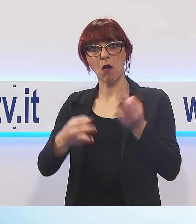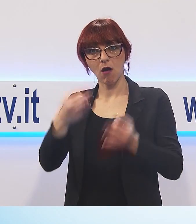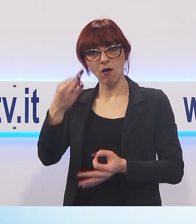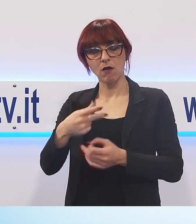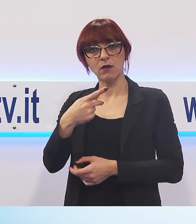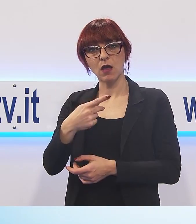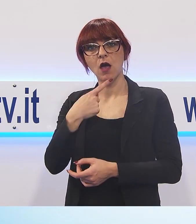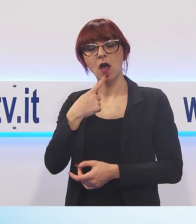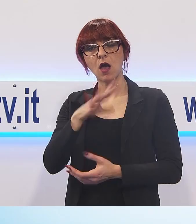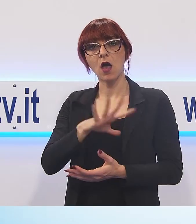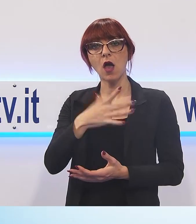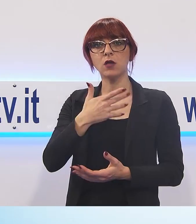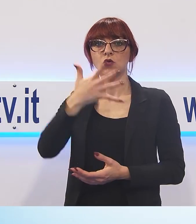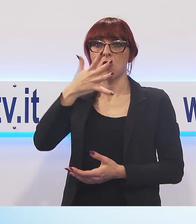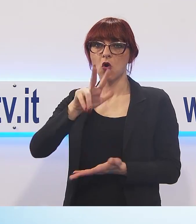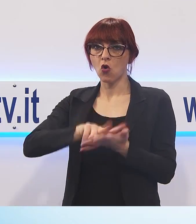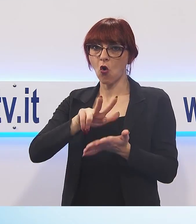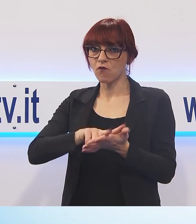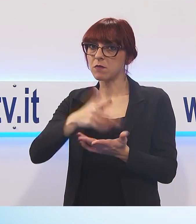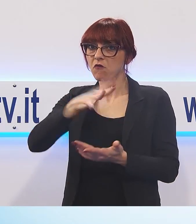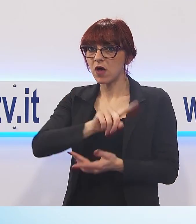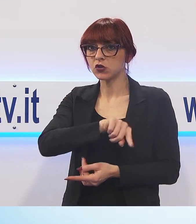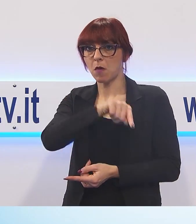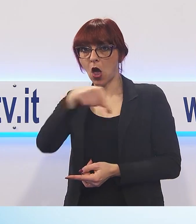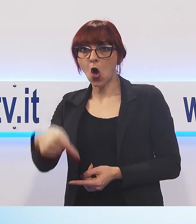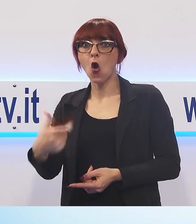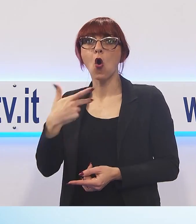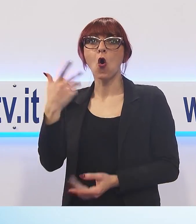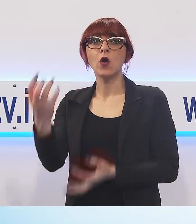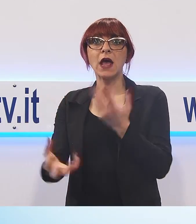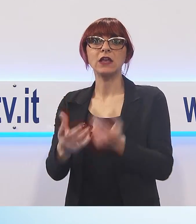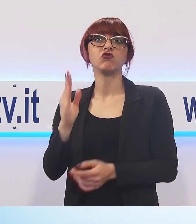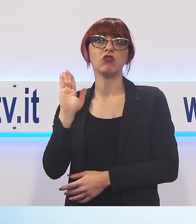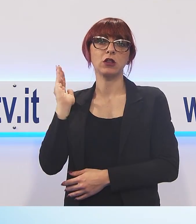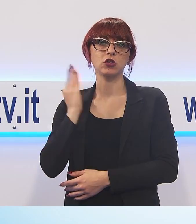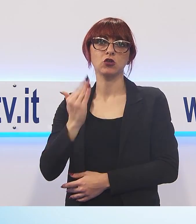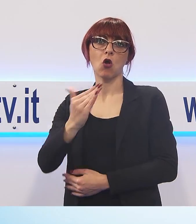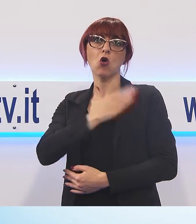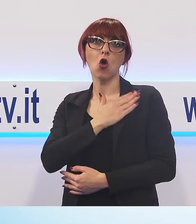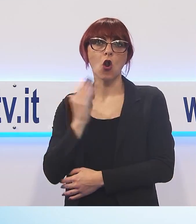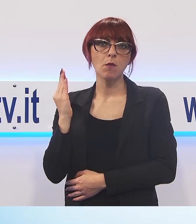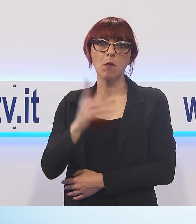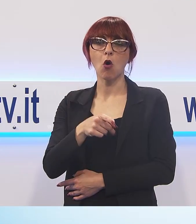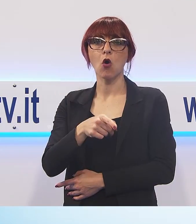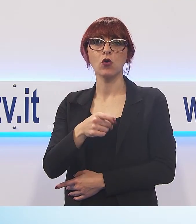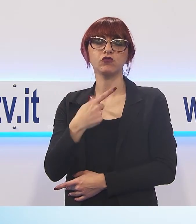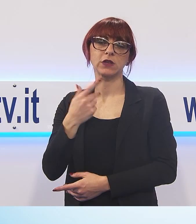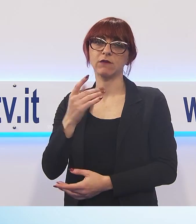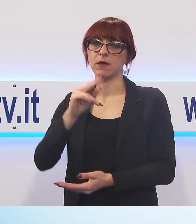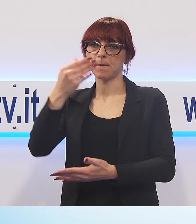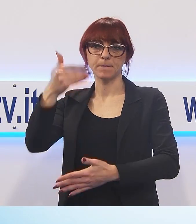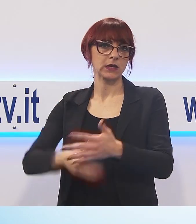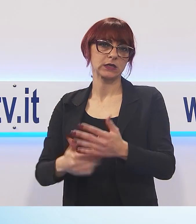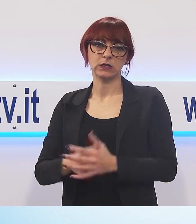volta in questo paese si nasconde la verità. Questa riforma della prescrizione andrà in porto? Noi ce la regoliamo perché, soprattutto per i